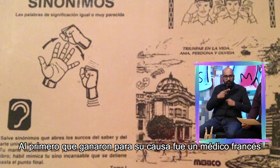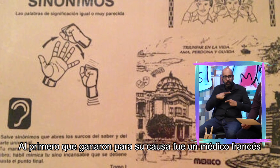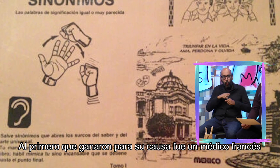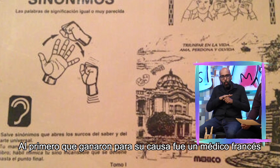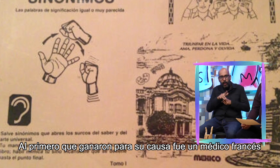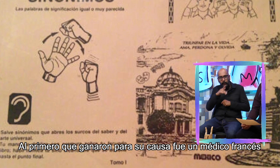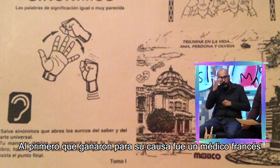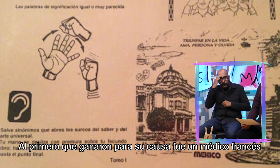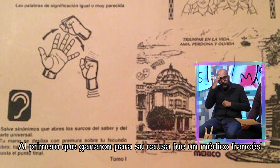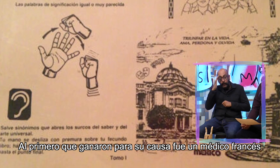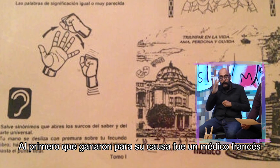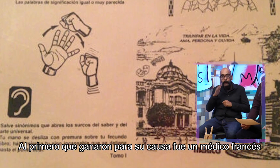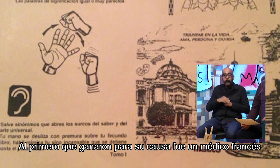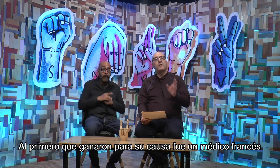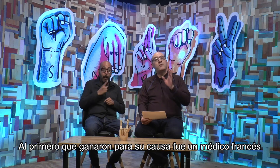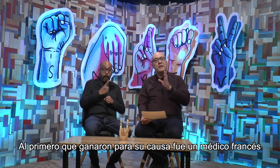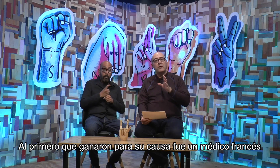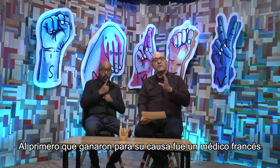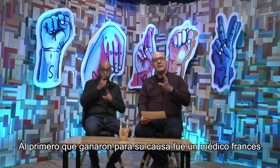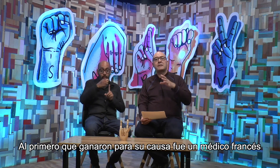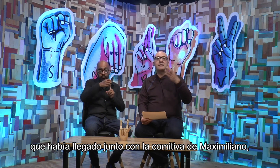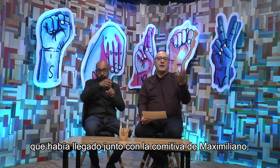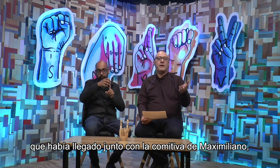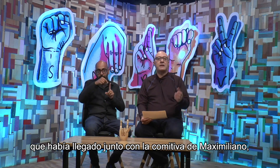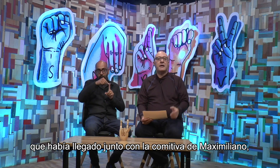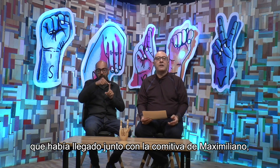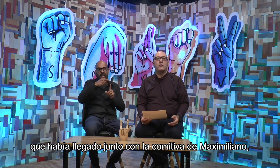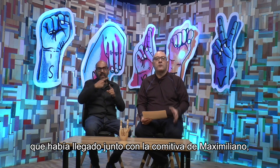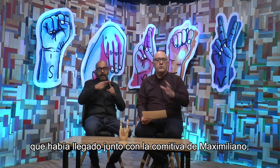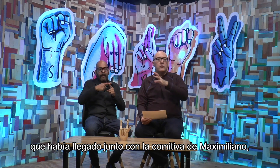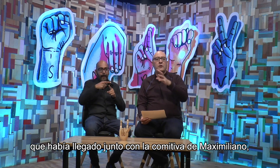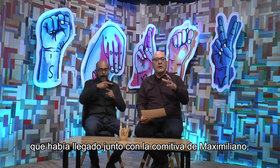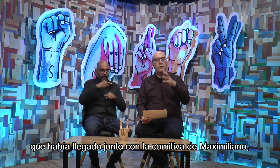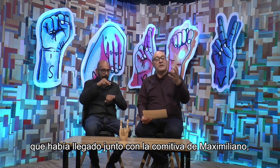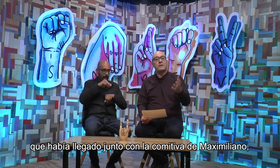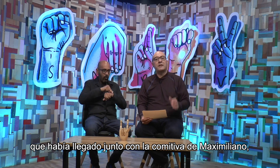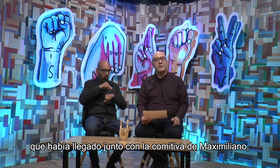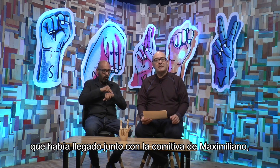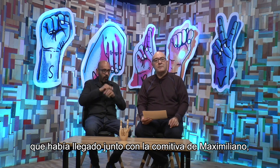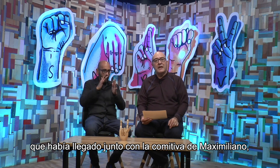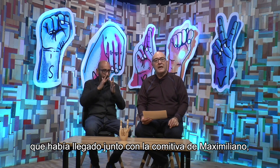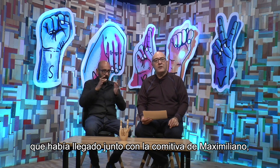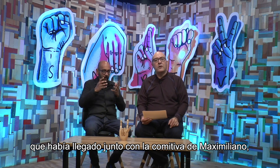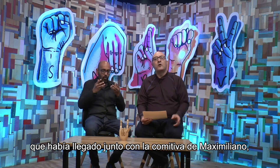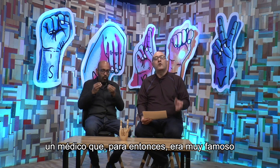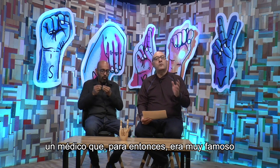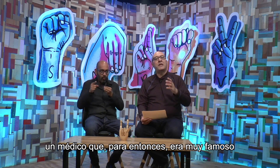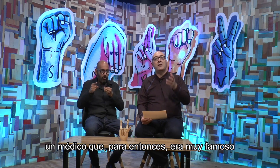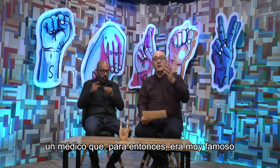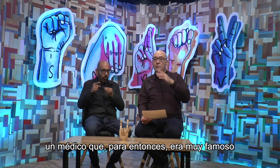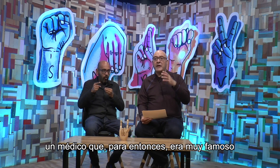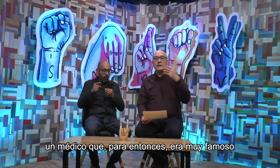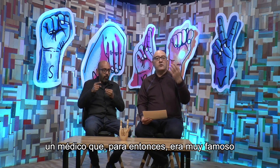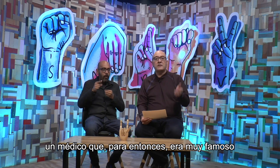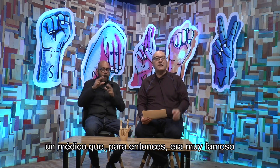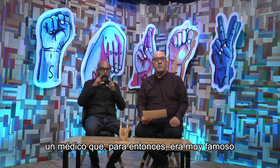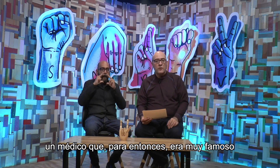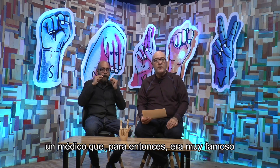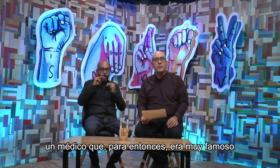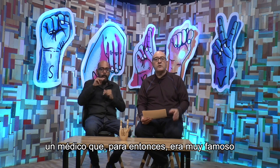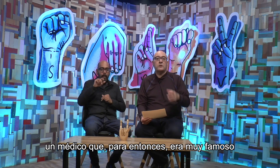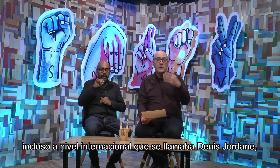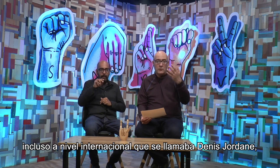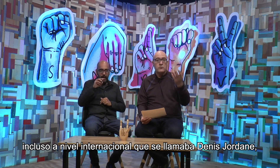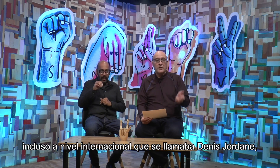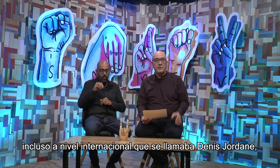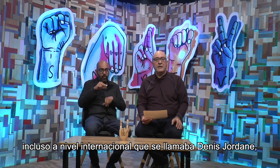primero que ganaron para su causa fue a un médico francés que había llegado junto con la comitiva de Maximiliano, un médico que para entonces era